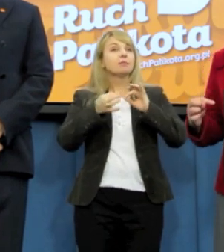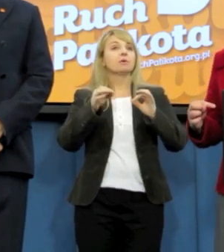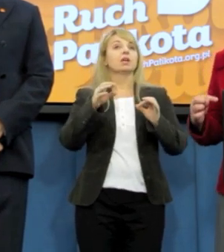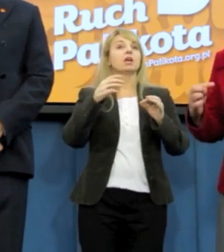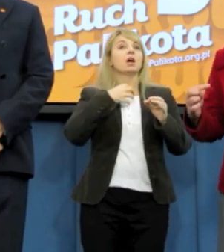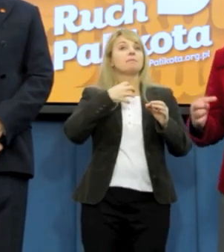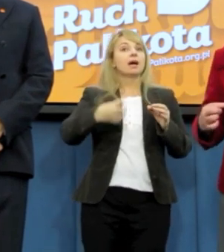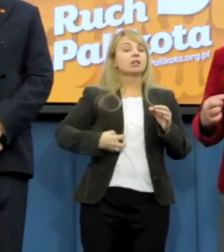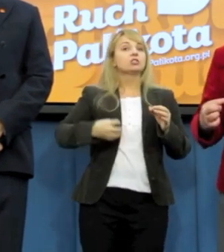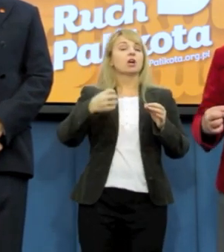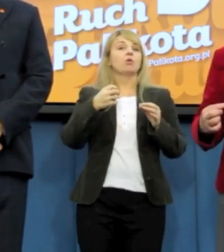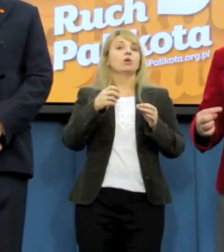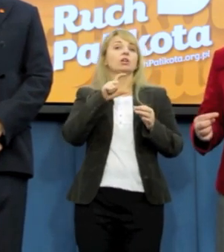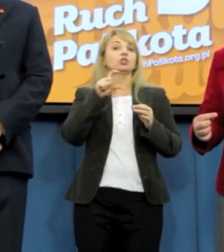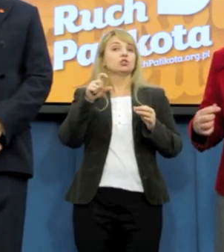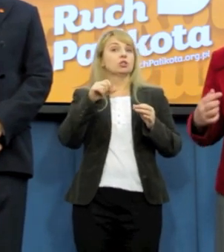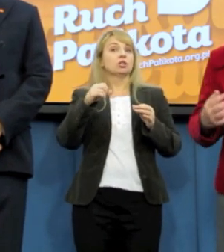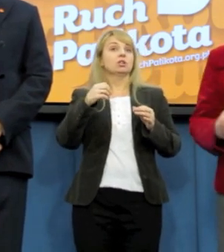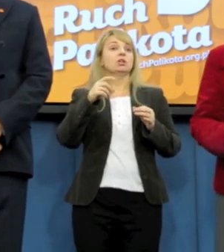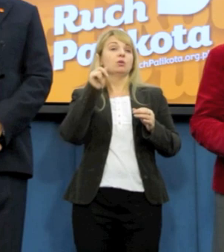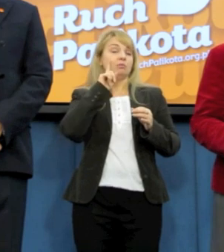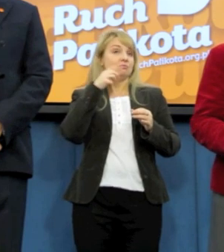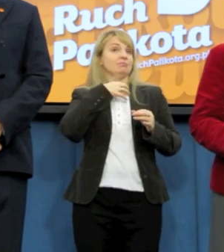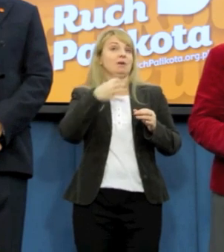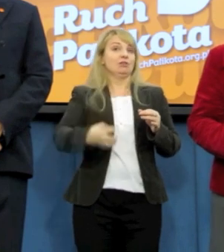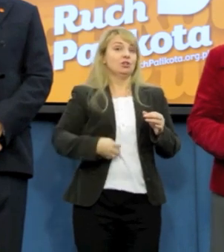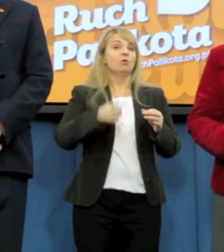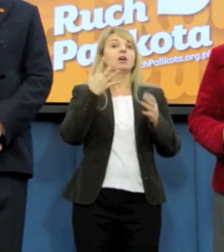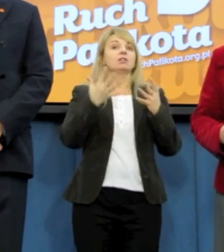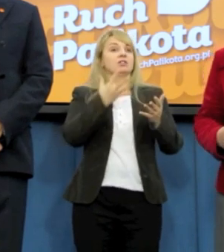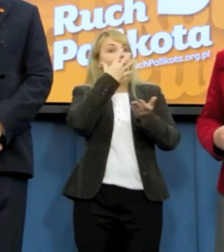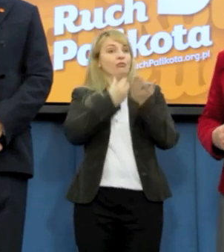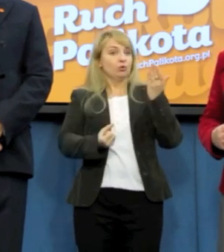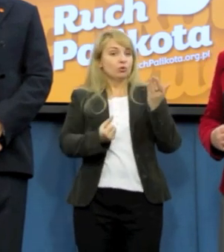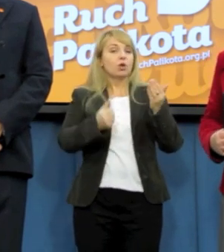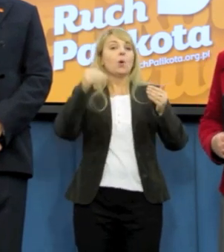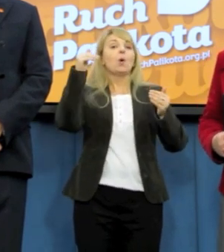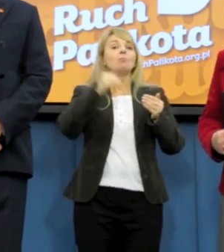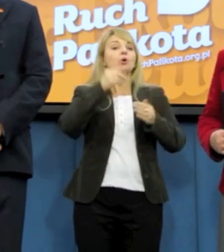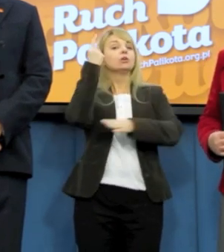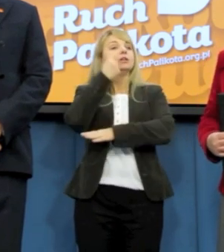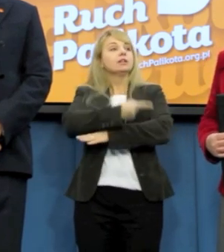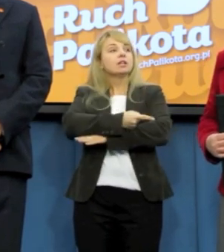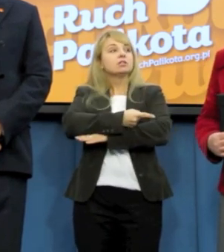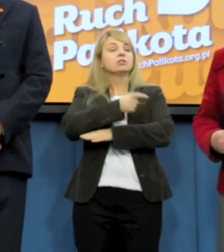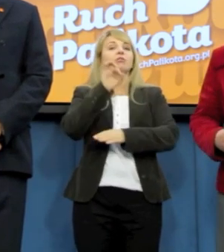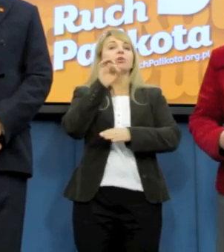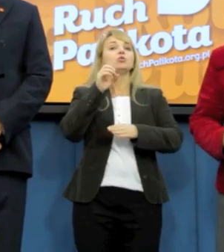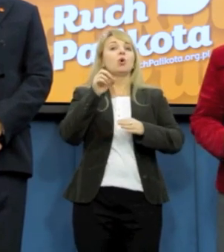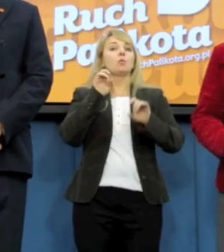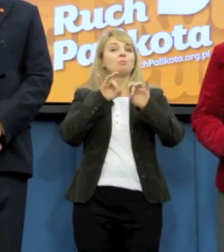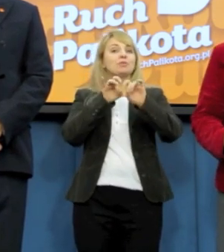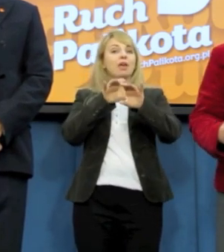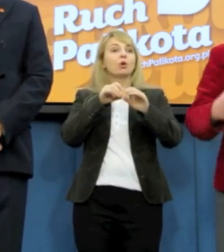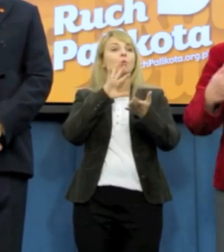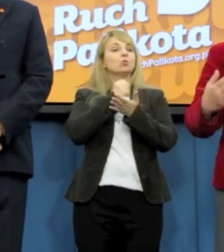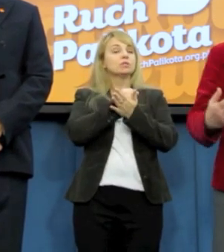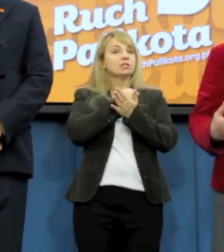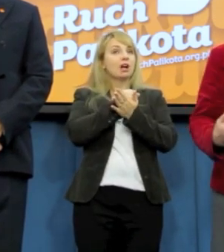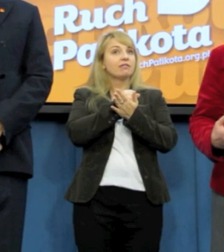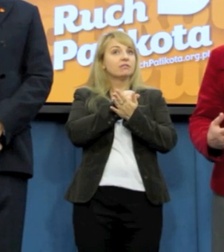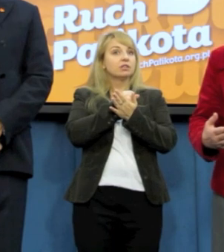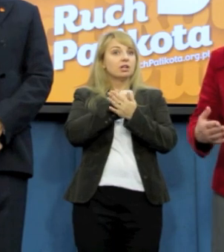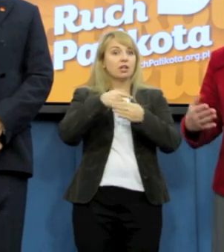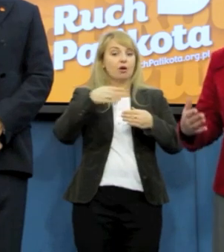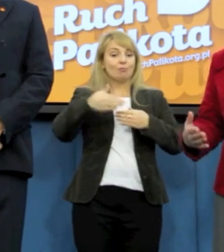marszałkinii czy marszałek Sejmu chciałby uskorzystać z tego uprawnienia, mogliby zadecydować o biegu ustawy. Dlatego, że jeżeli